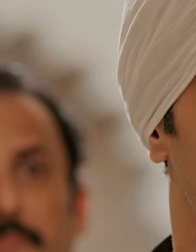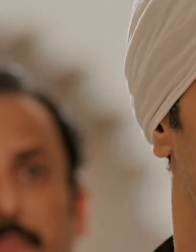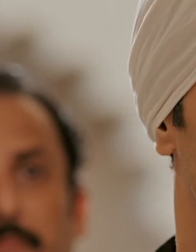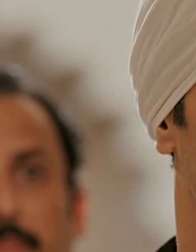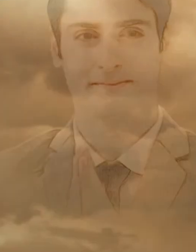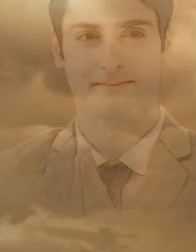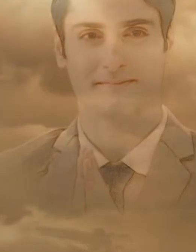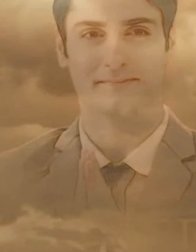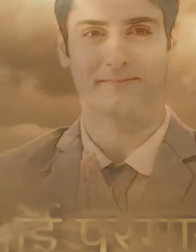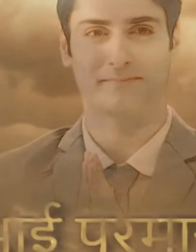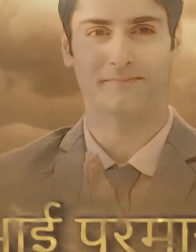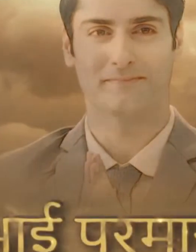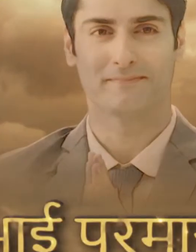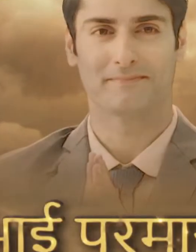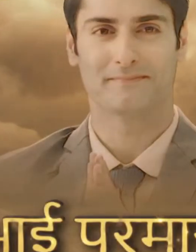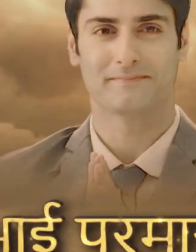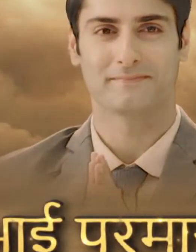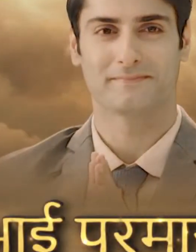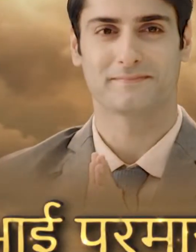दंड ही क्यों न मिल चाहे